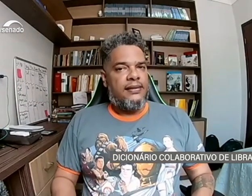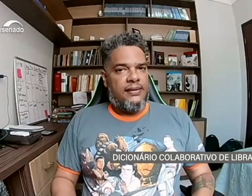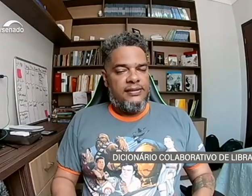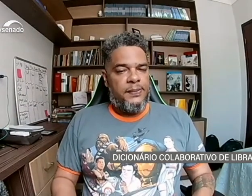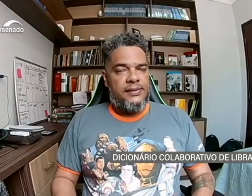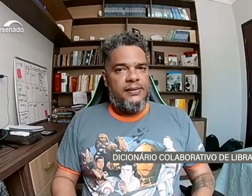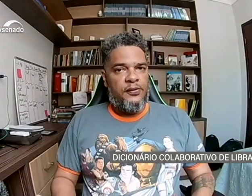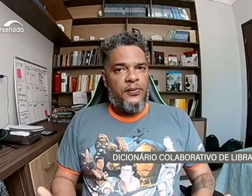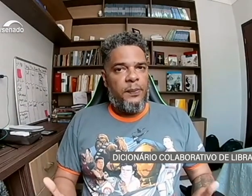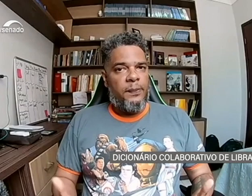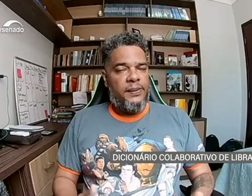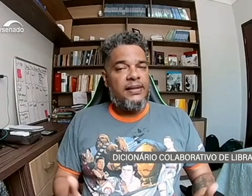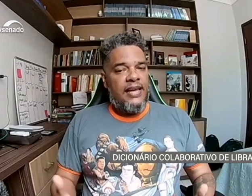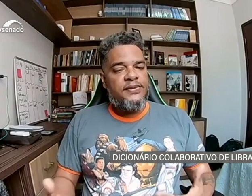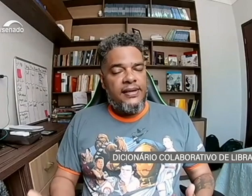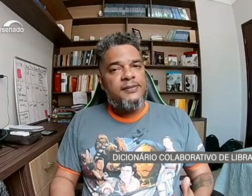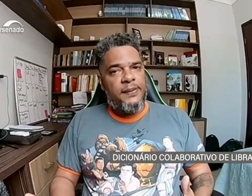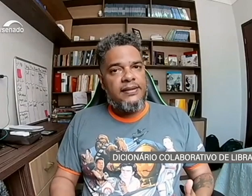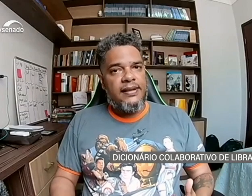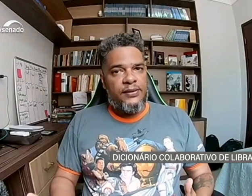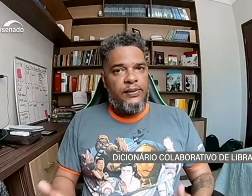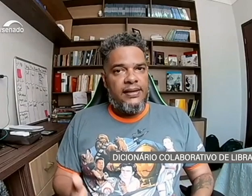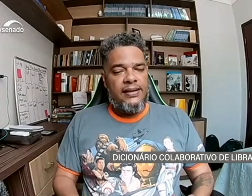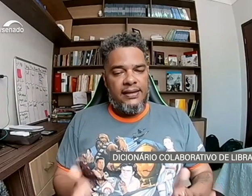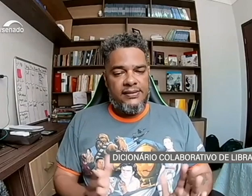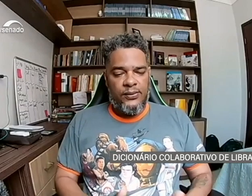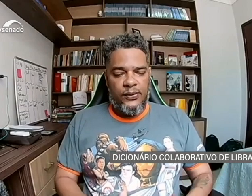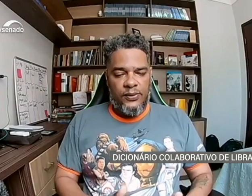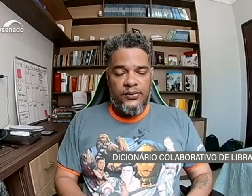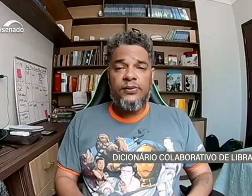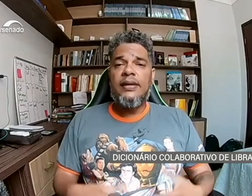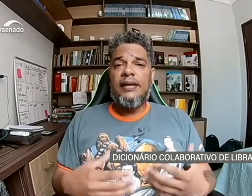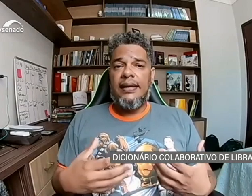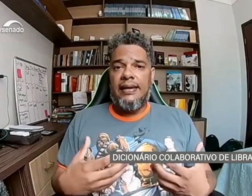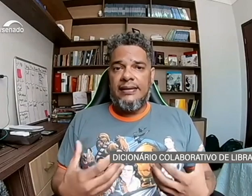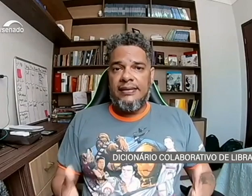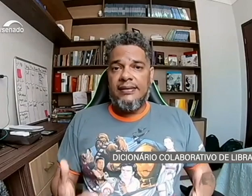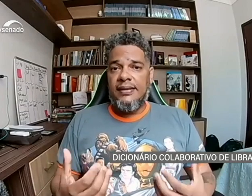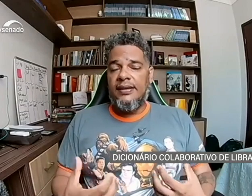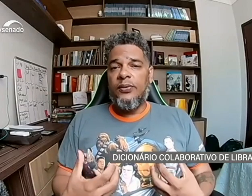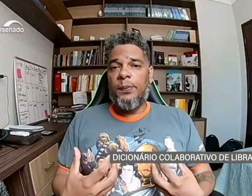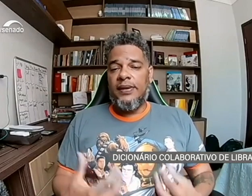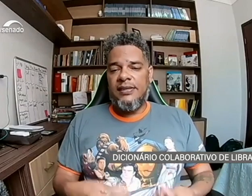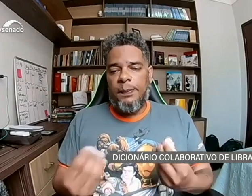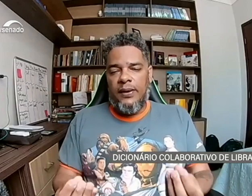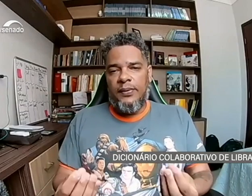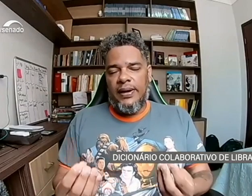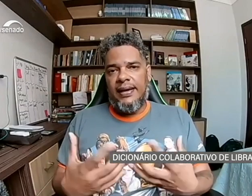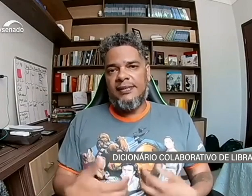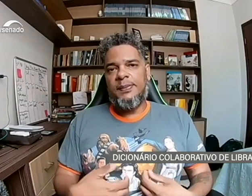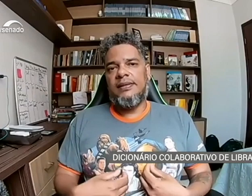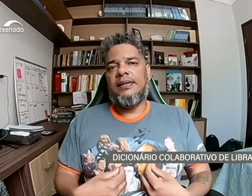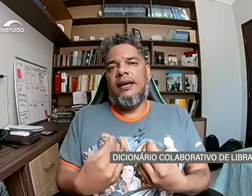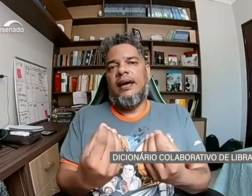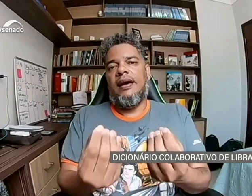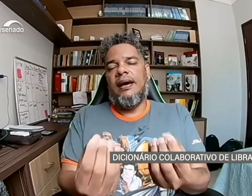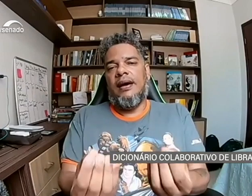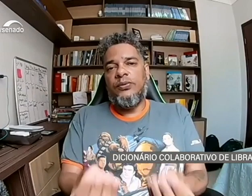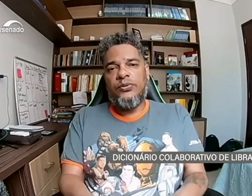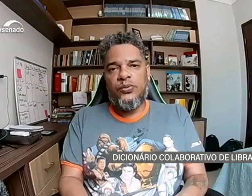específico que deve ser respeitado, né? E esse código, ele diz que o principal é respeitar o surdo,